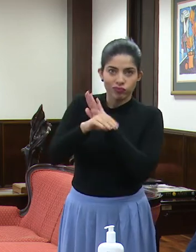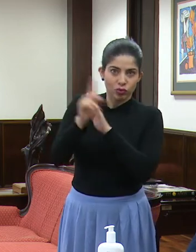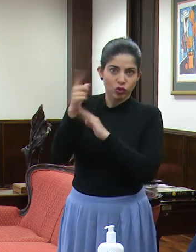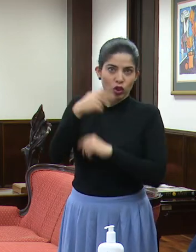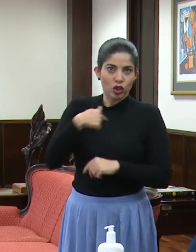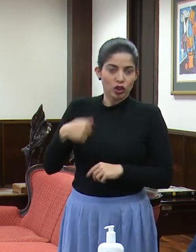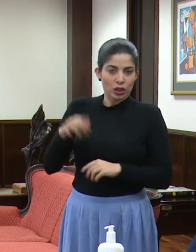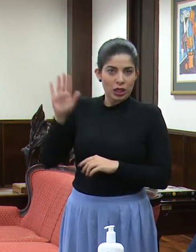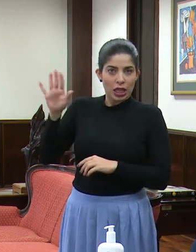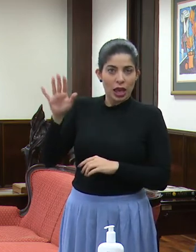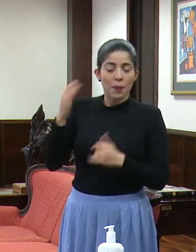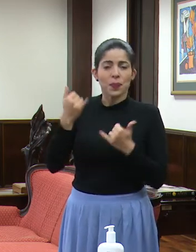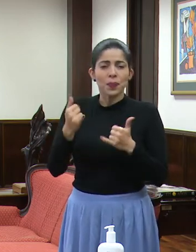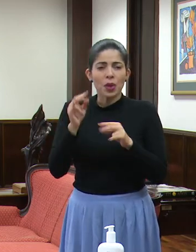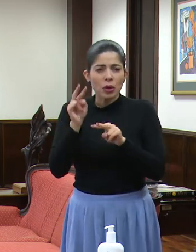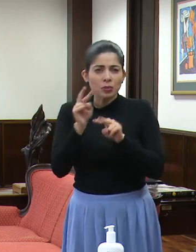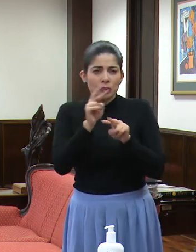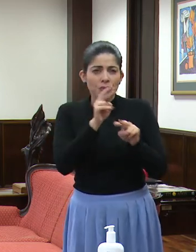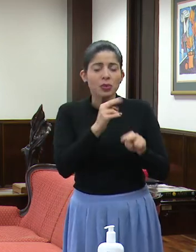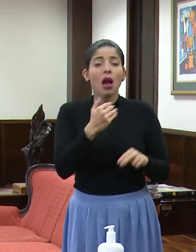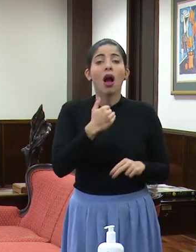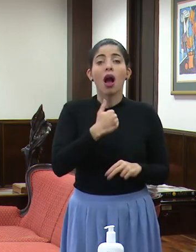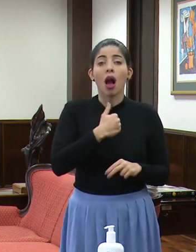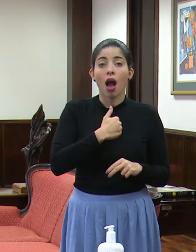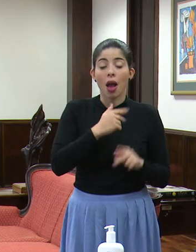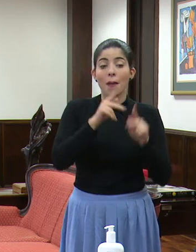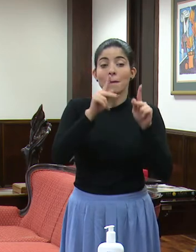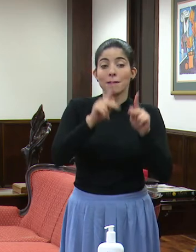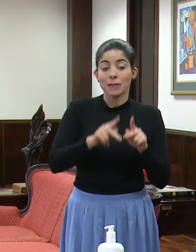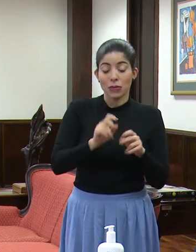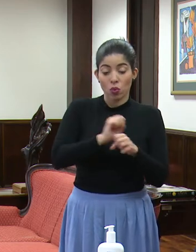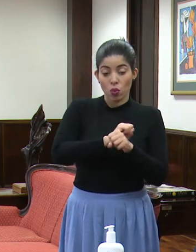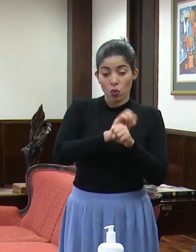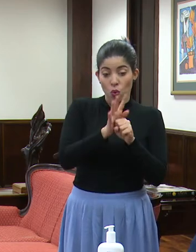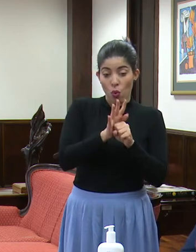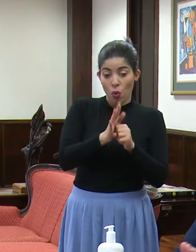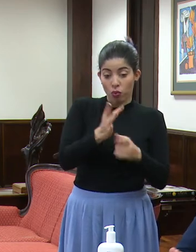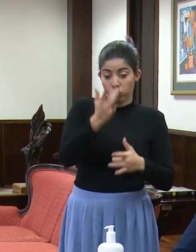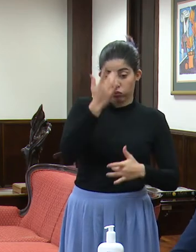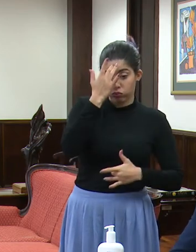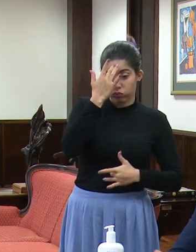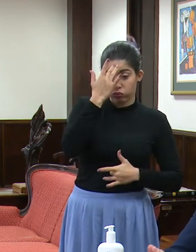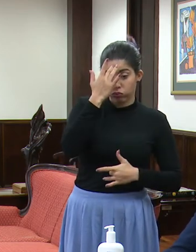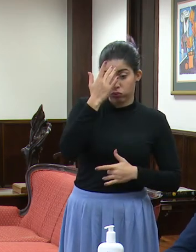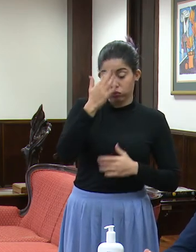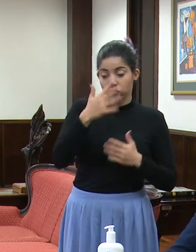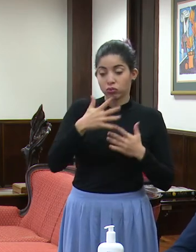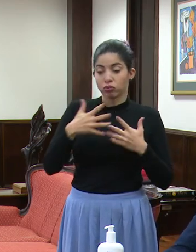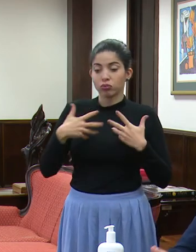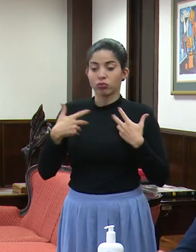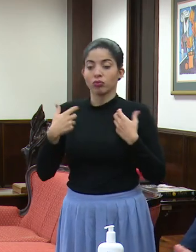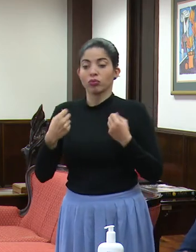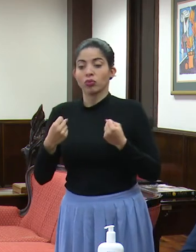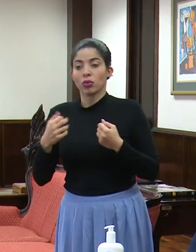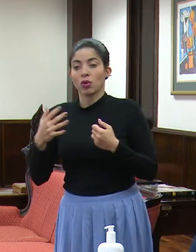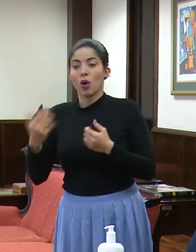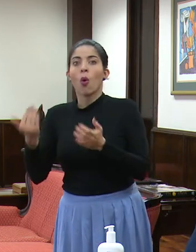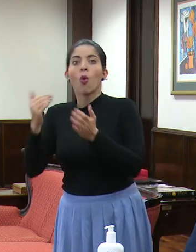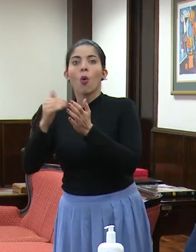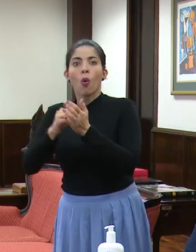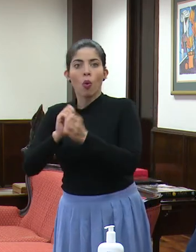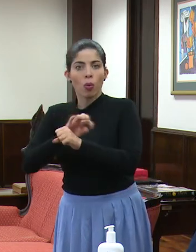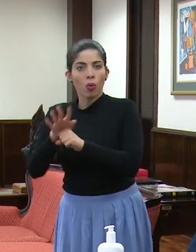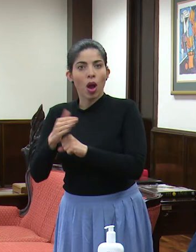lo que se ha visto es que ha habido personas que han tenido COVID-19 y que luego, pues ha salido otra vez COVID-19.